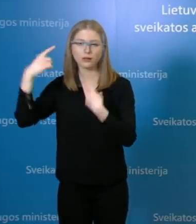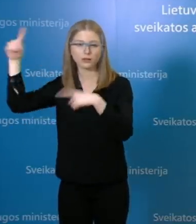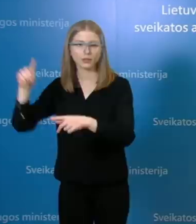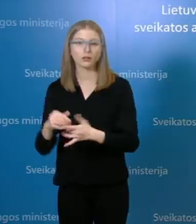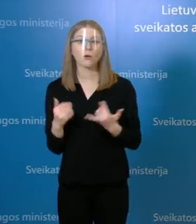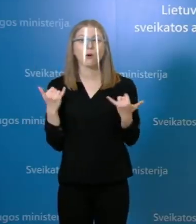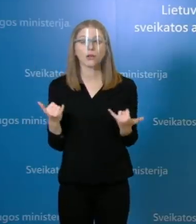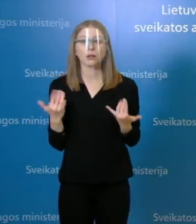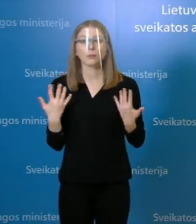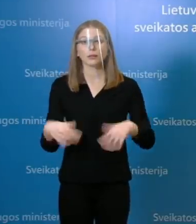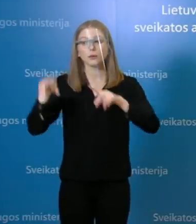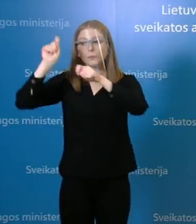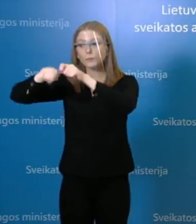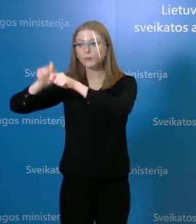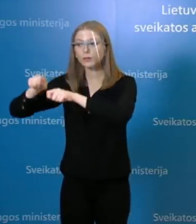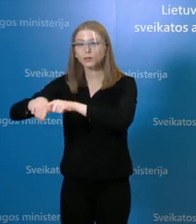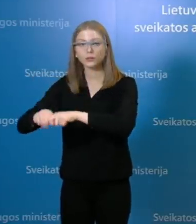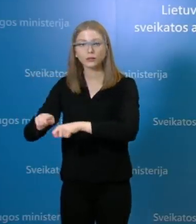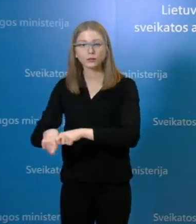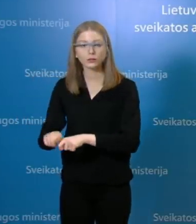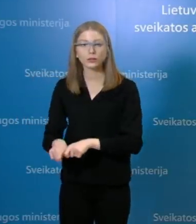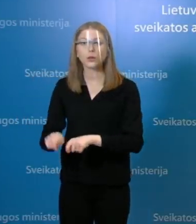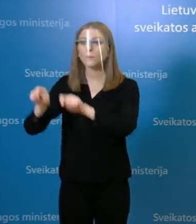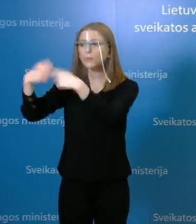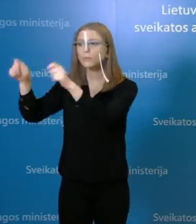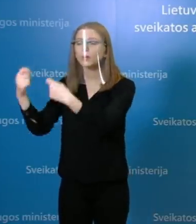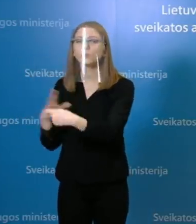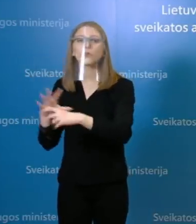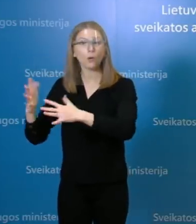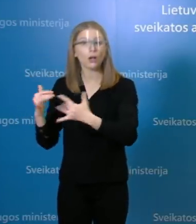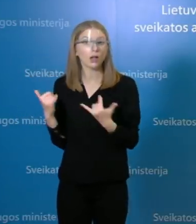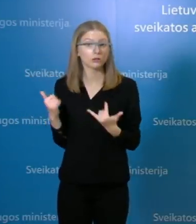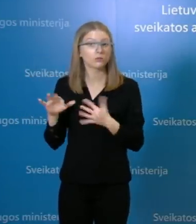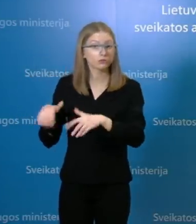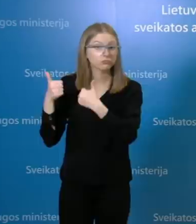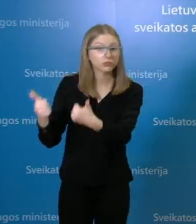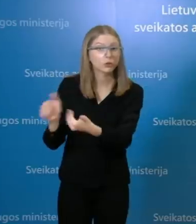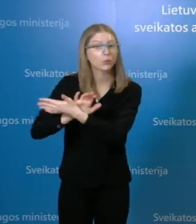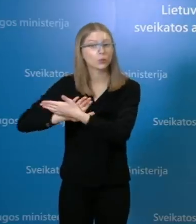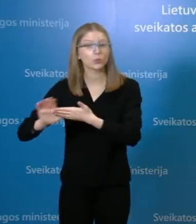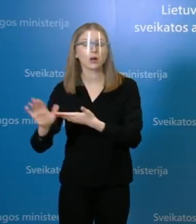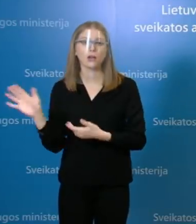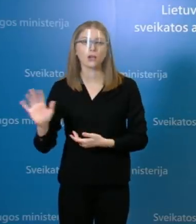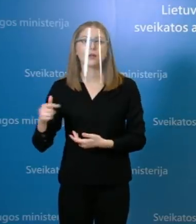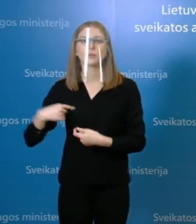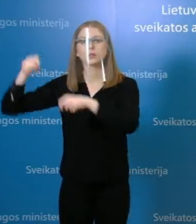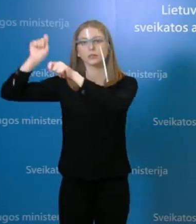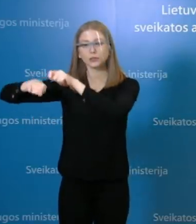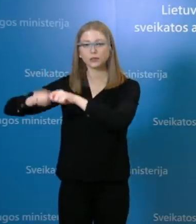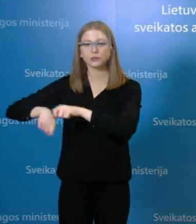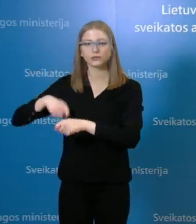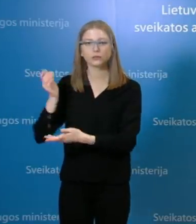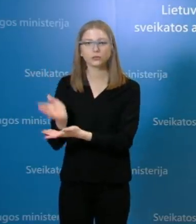buvo pašalinti patikrinimo akte, nurodyti pažaidimai ir ar yra vykdami Nasionalino visomenės veikatos centro nurodymai.